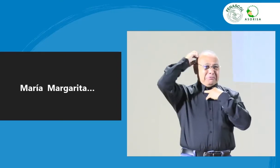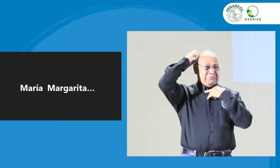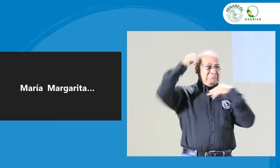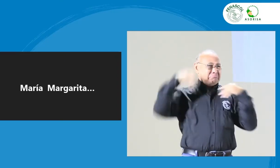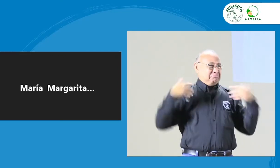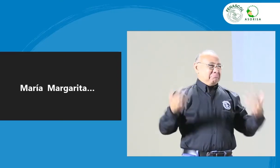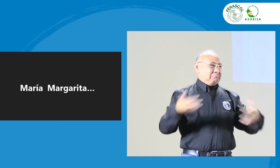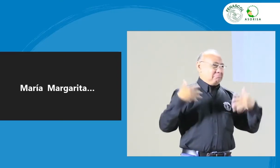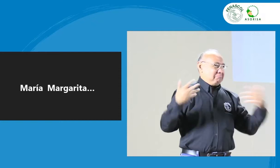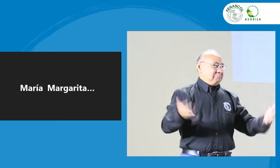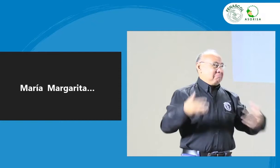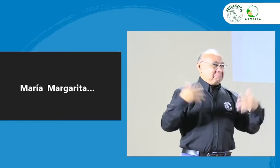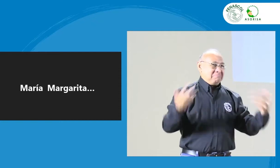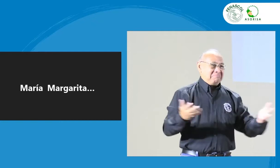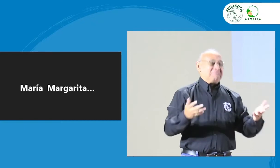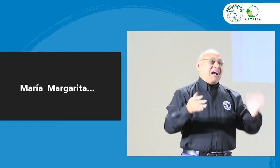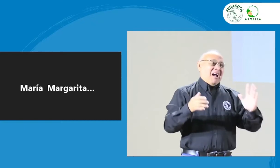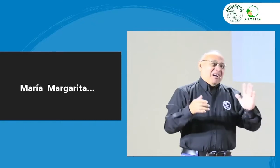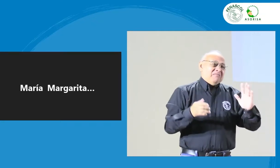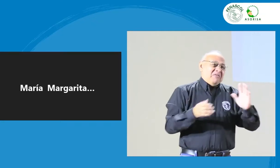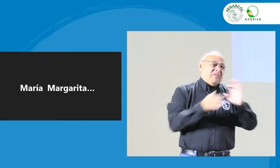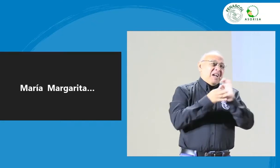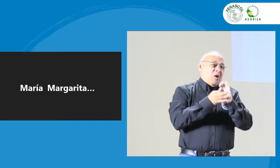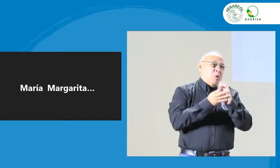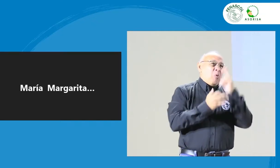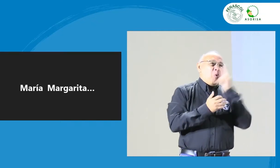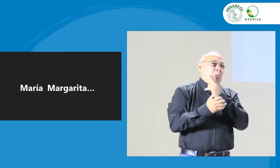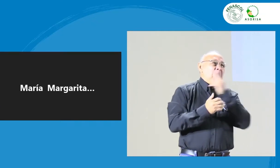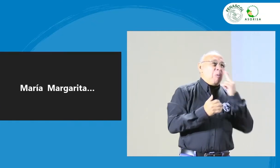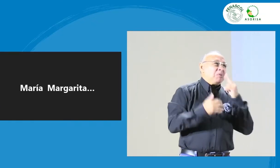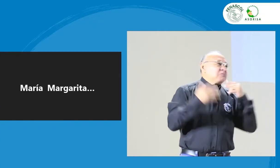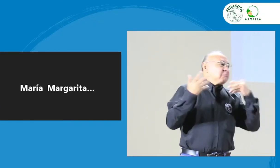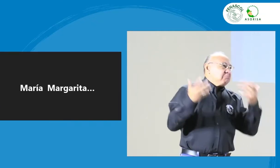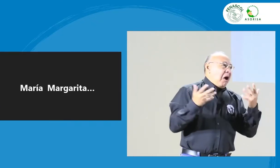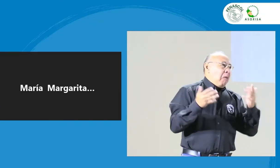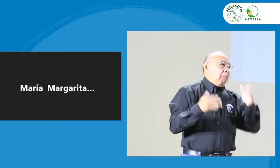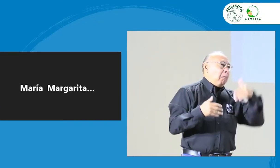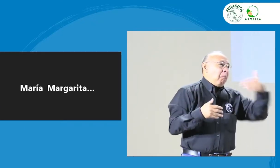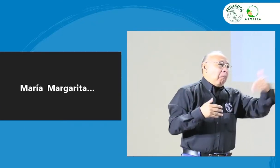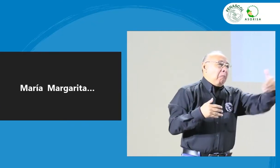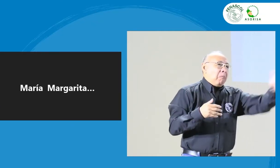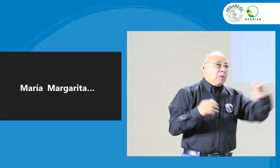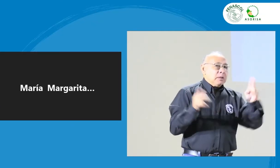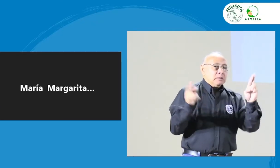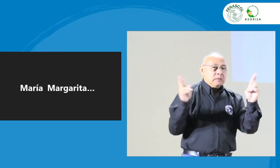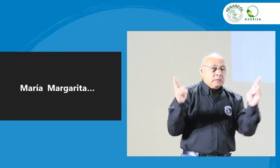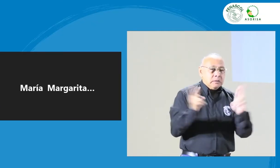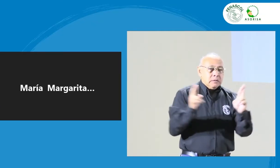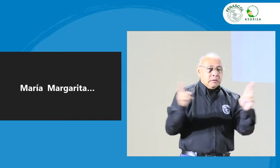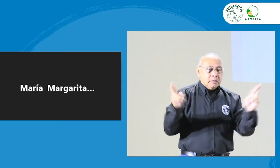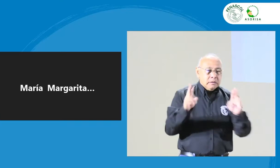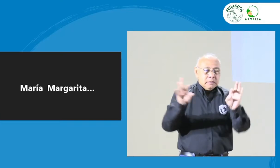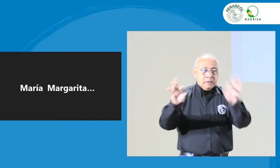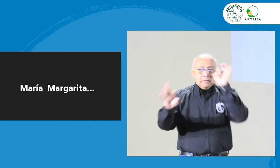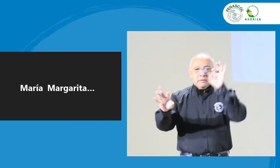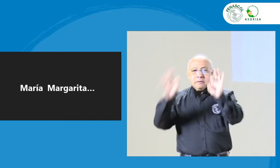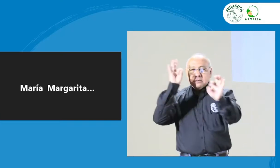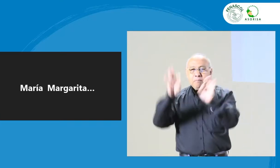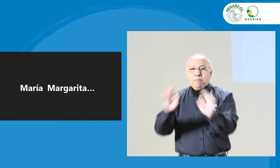4 de RAM. Y esto va a 4 temas. Esto ocupa mucho espacio. Además, el